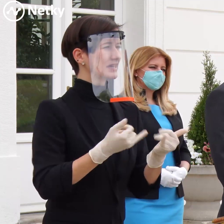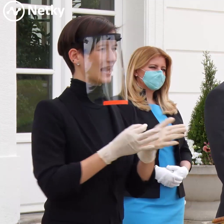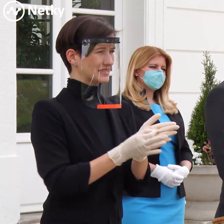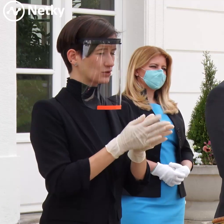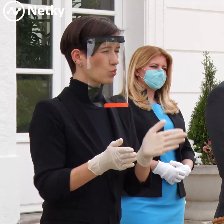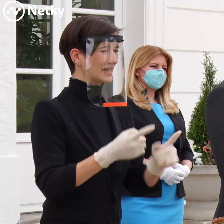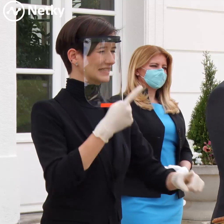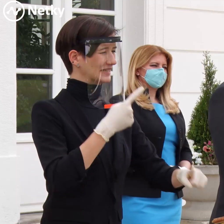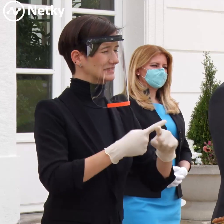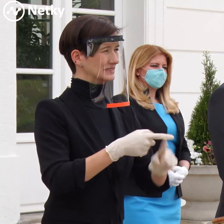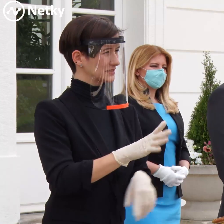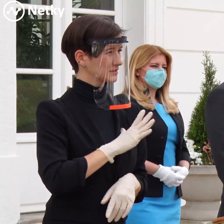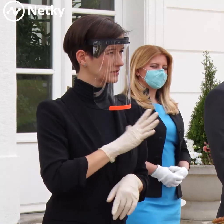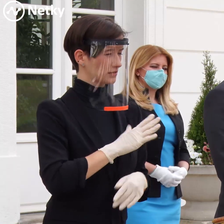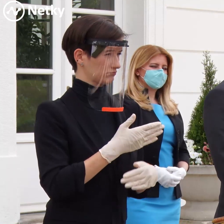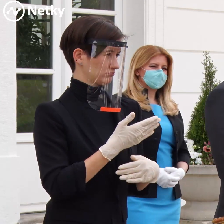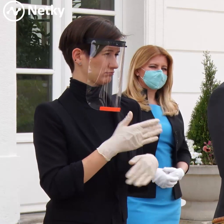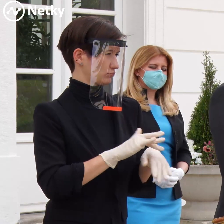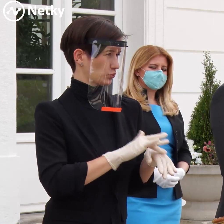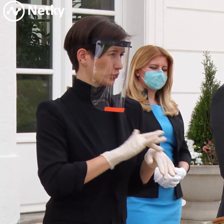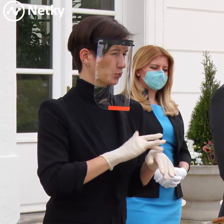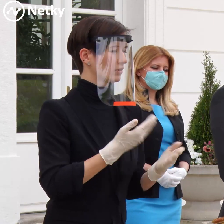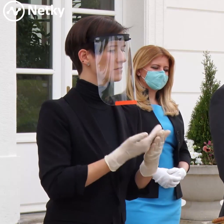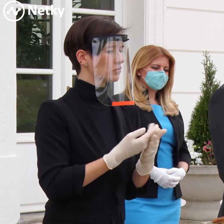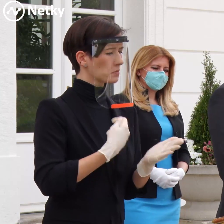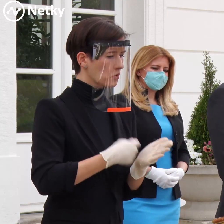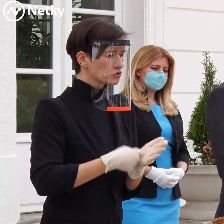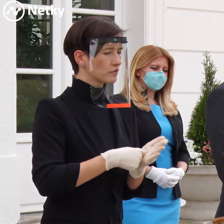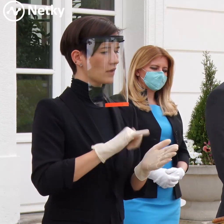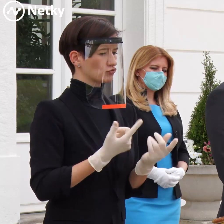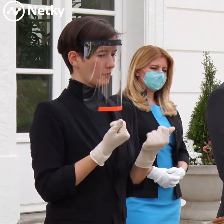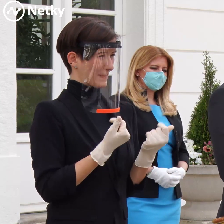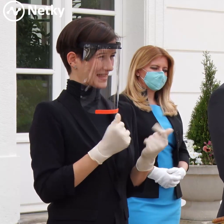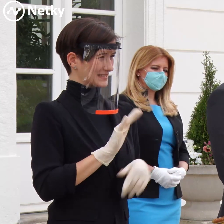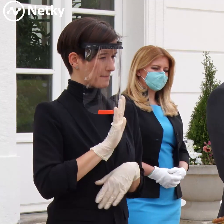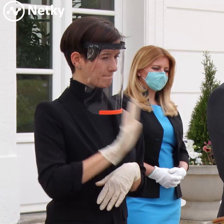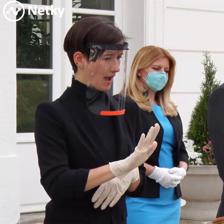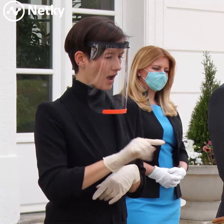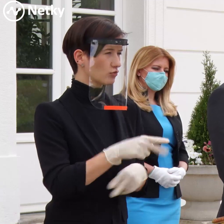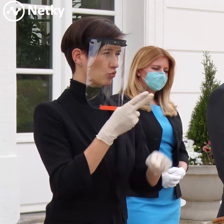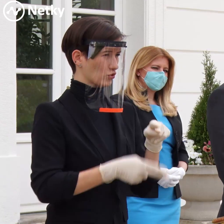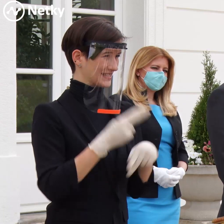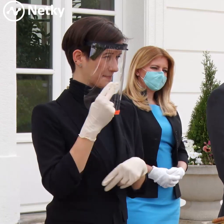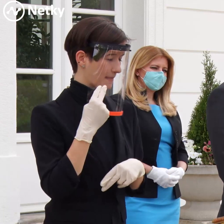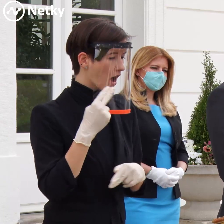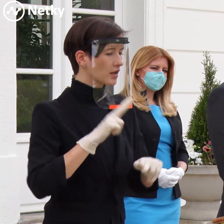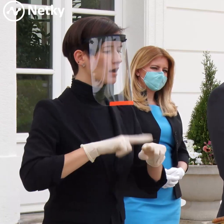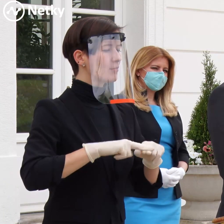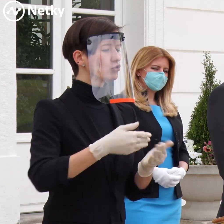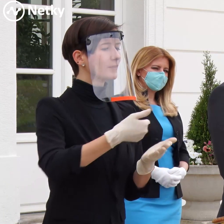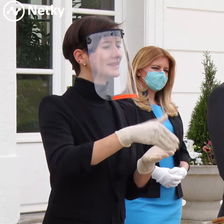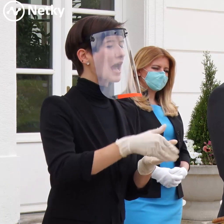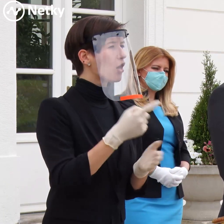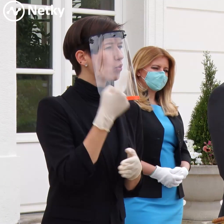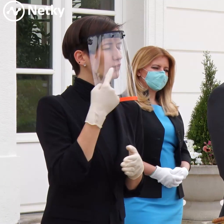kritická. Aj samotné poisťovne majú dostatok financí do konca mája a možno aj ďalej. Uvidíme, ak sa bude situácia vyvíjať, takže je tu